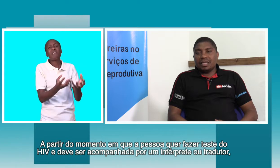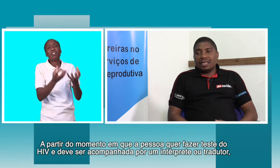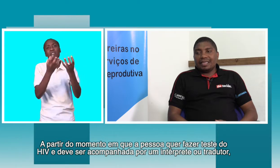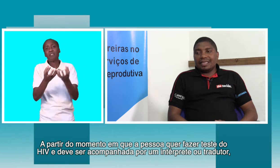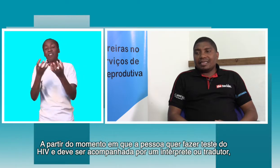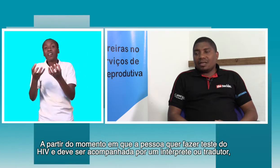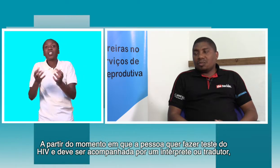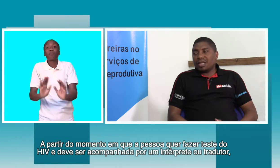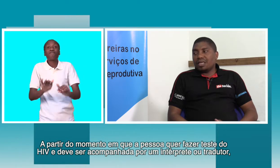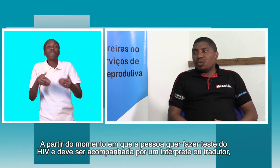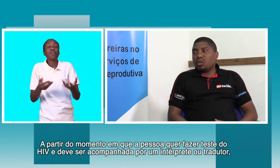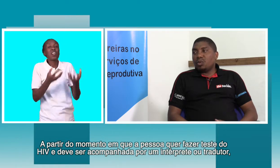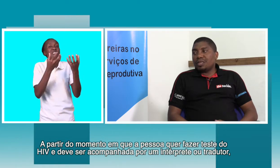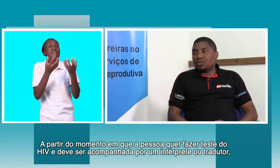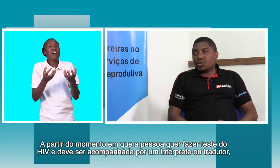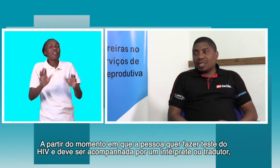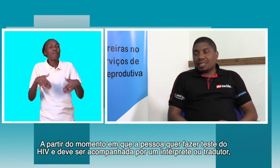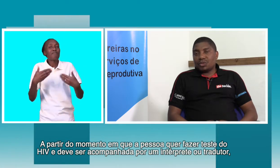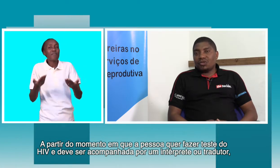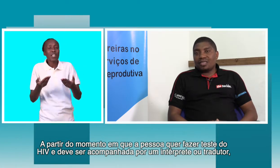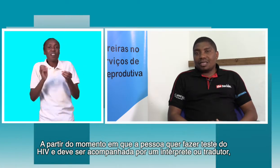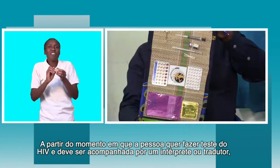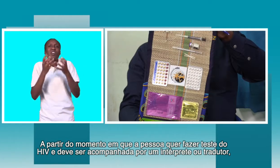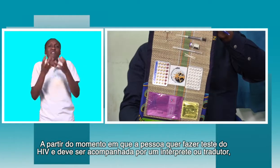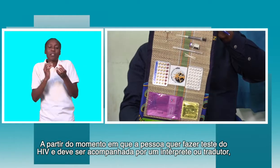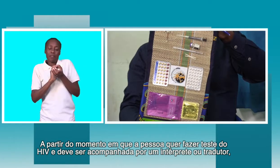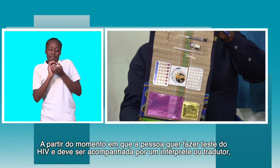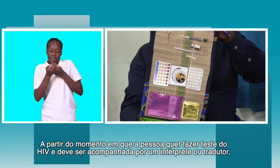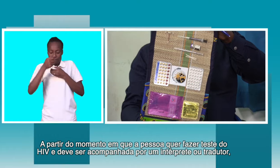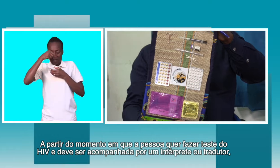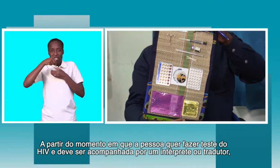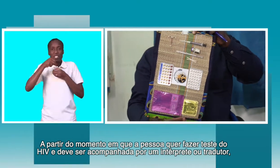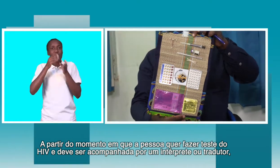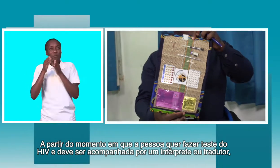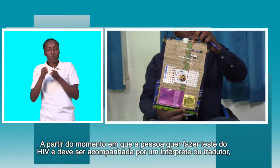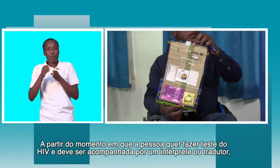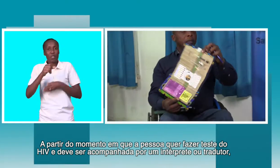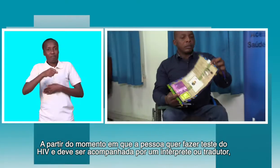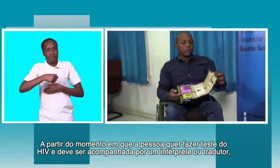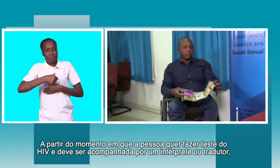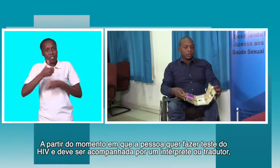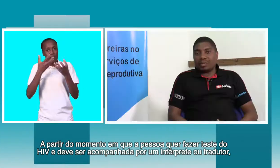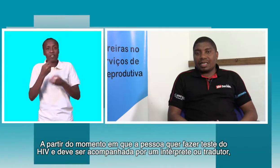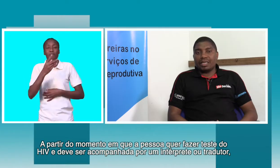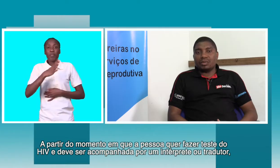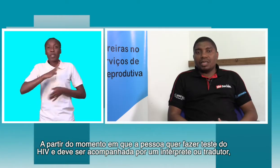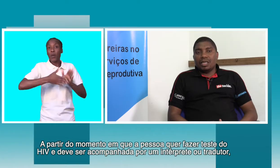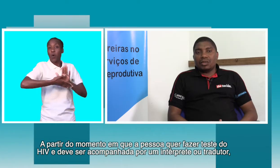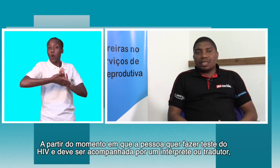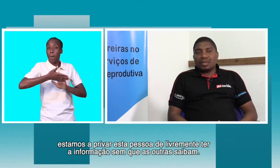e tem que ser acompanhada por uma outra pessoa e esta pessoa fazer a tradução ou a interpretação usando língua de sinais ou outro mecanismo, nós estamos